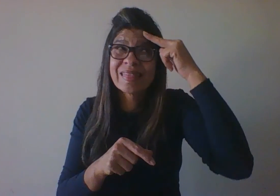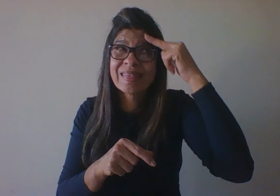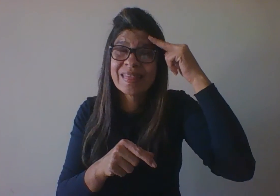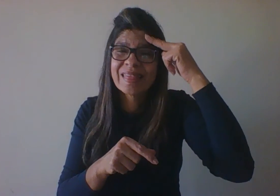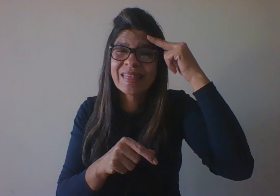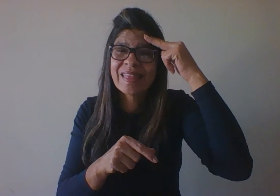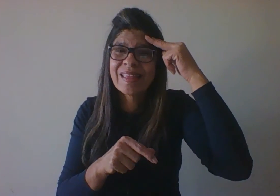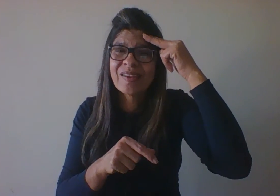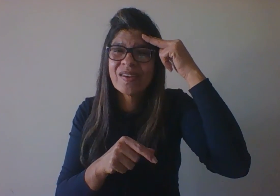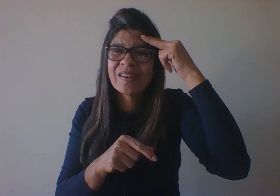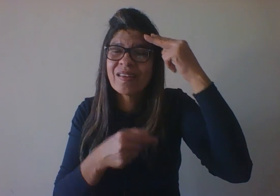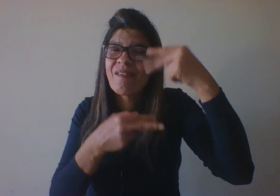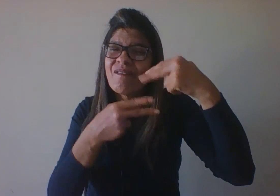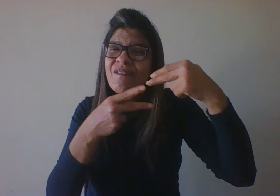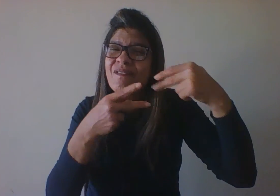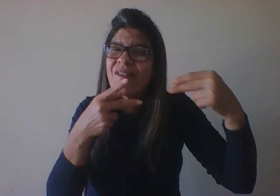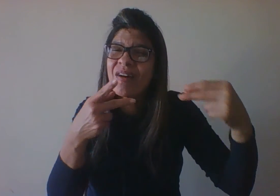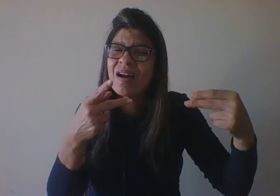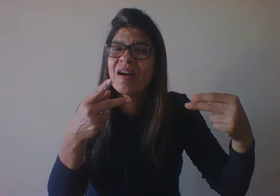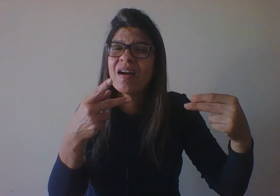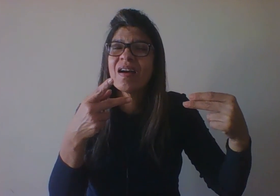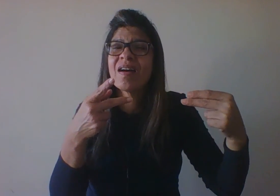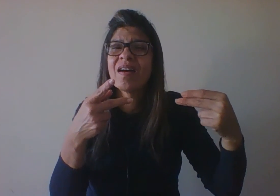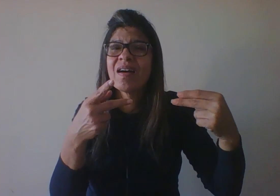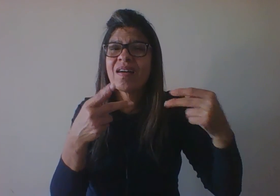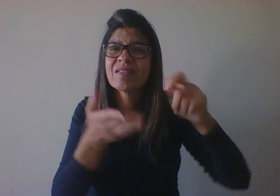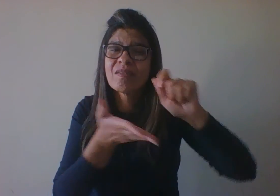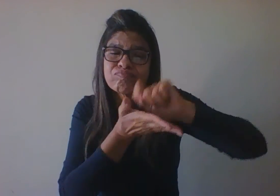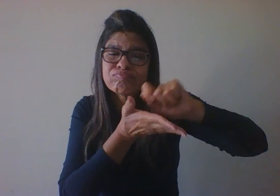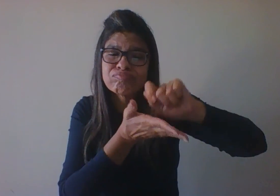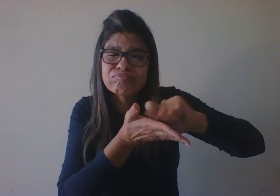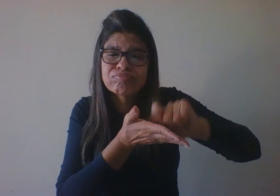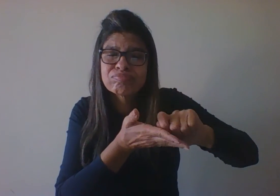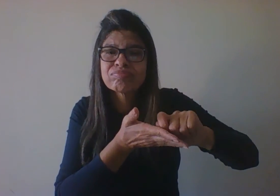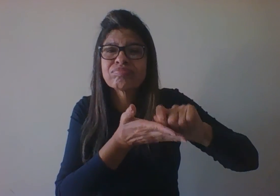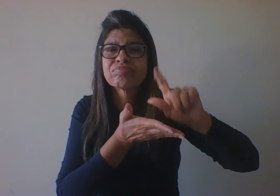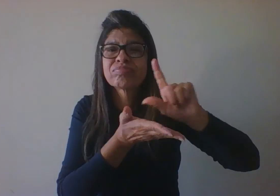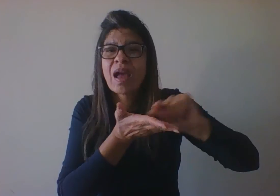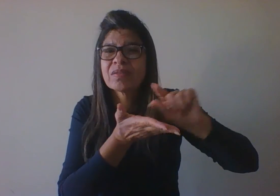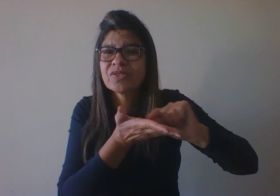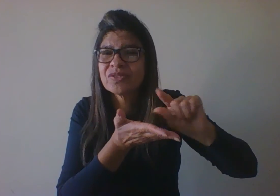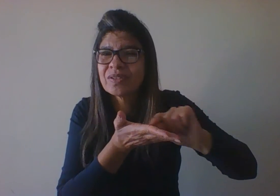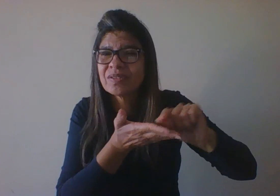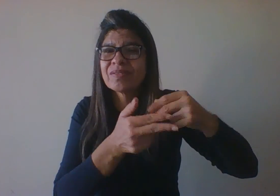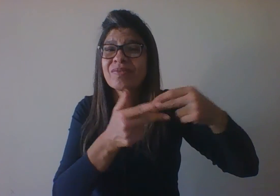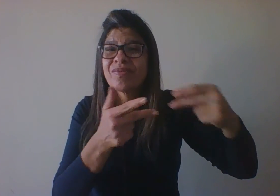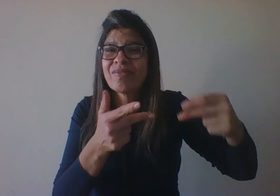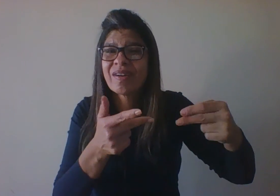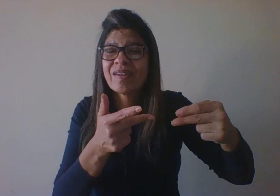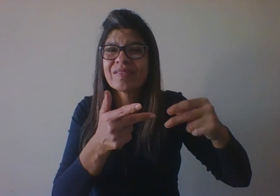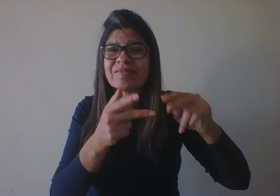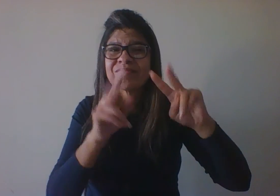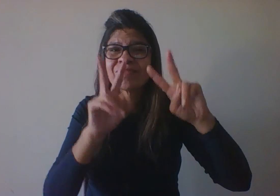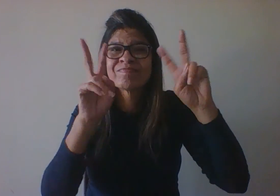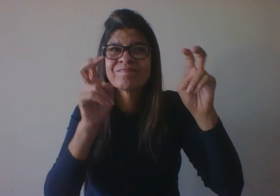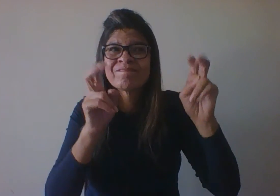fenômenos do desenvolvimento. Isso porque, como a gente já viu no semestre anterior, cada proposta